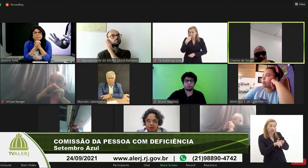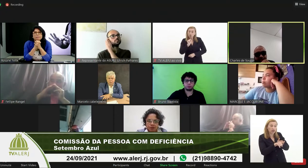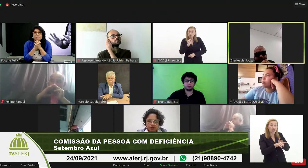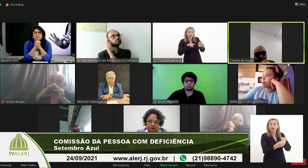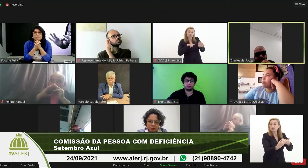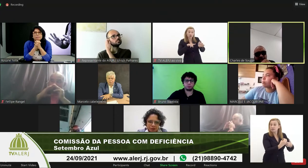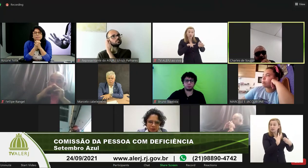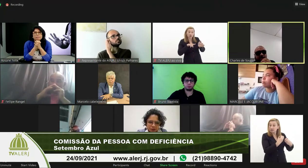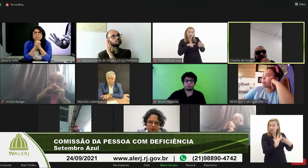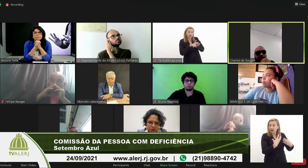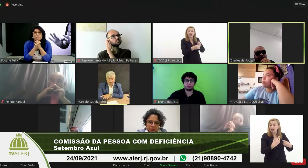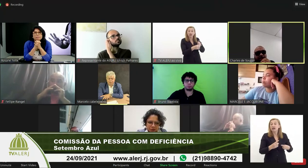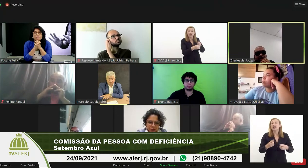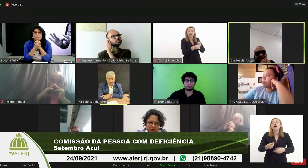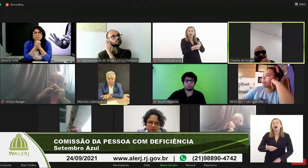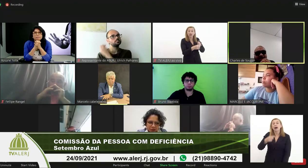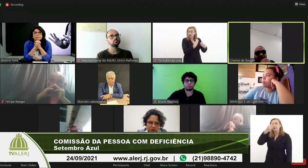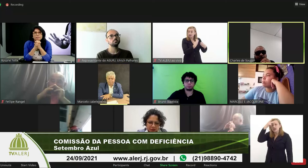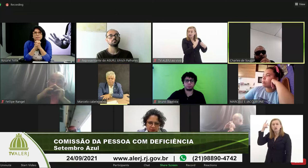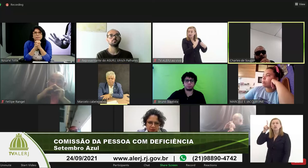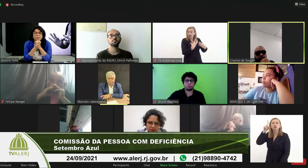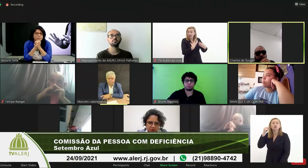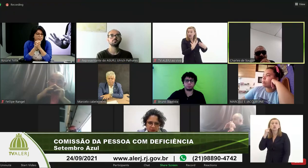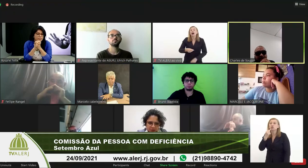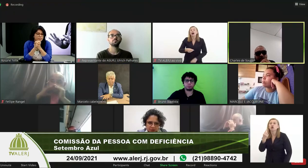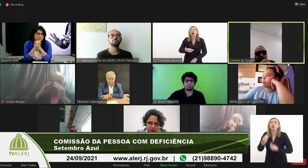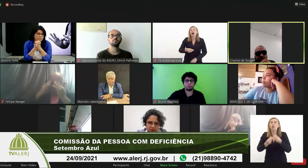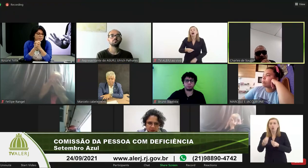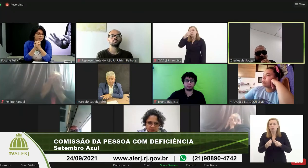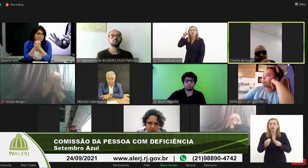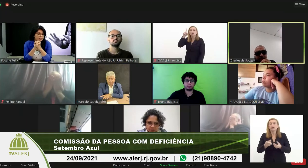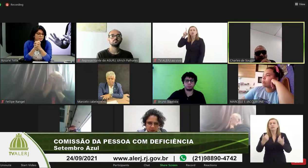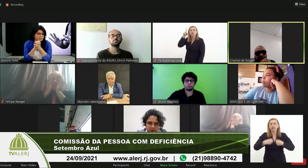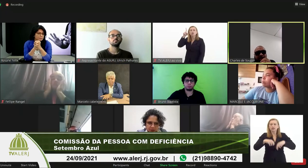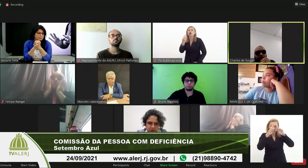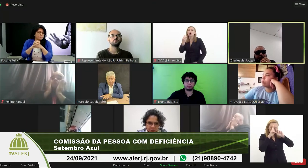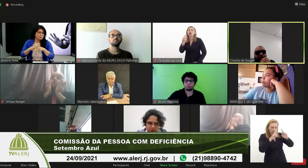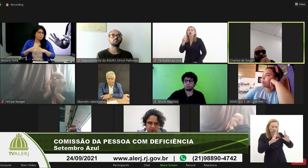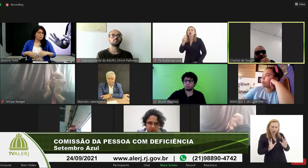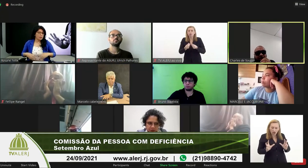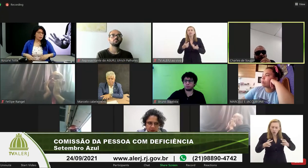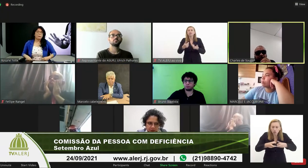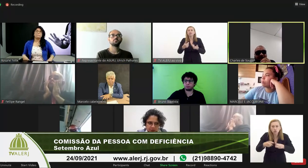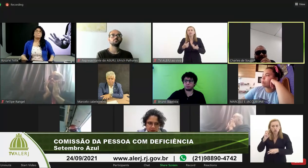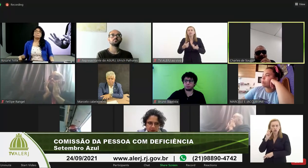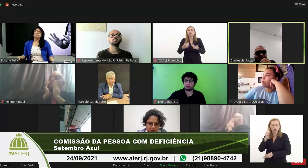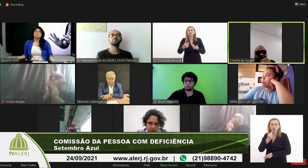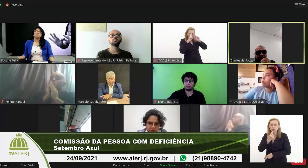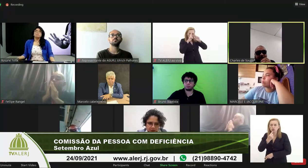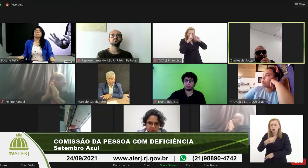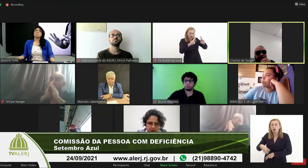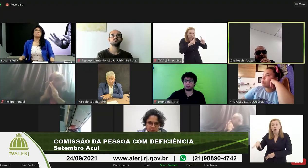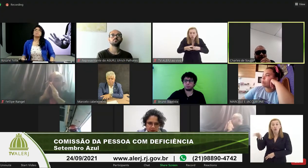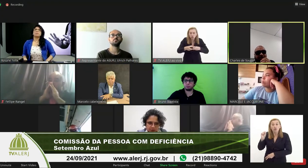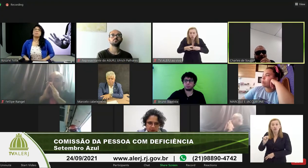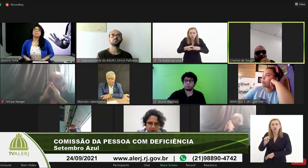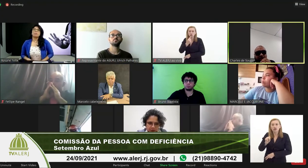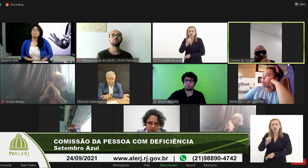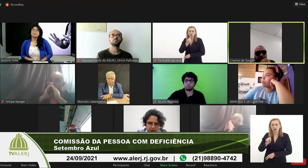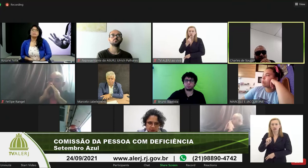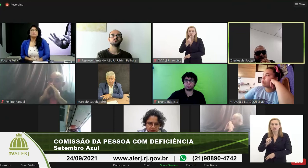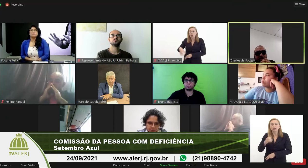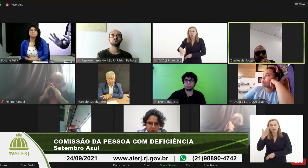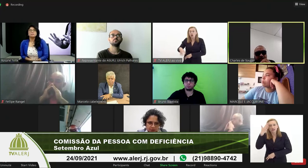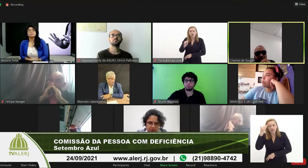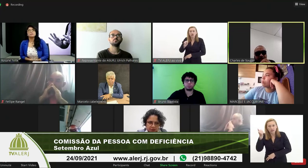surda então temos que respeitar sim a cultura surda ouvir o que eles têm a se manifestar para reivindicação dos